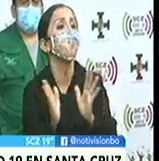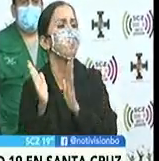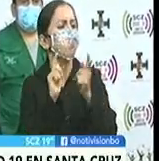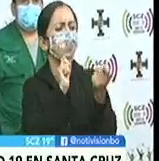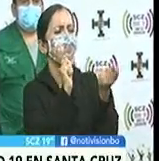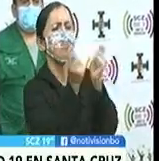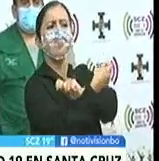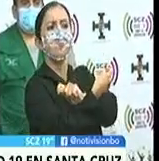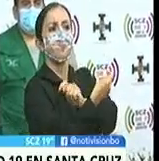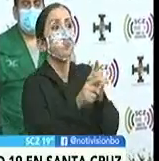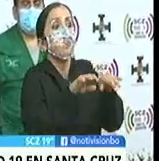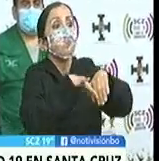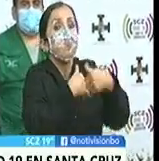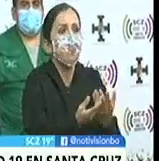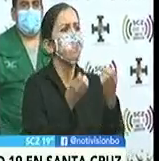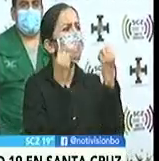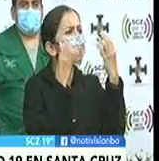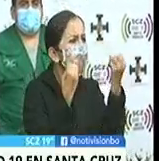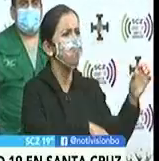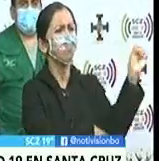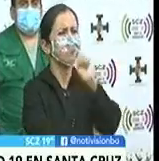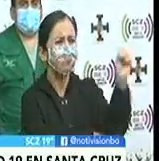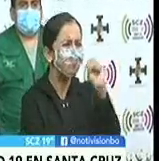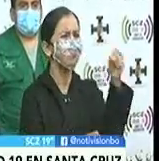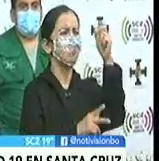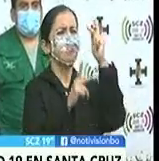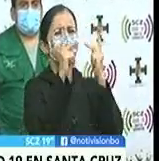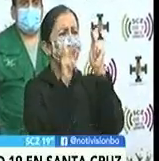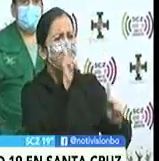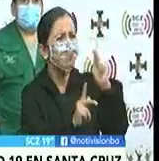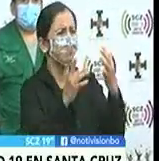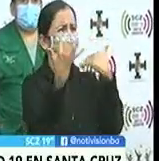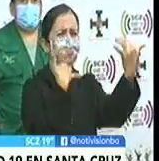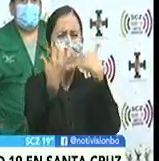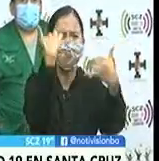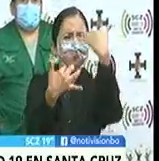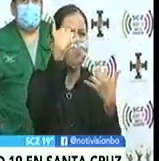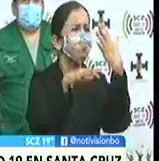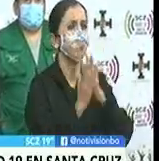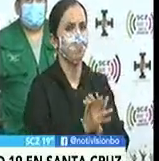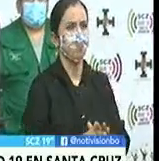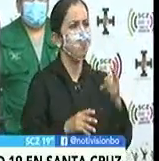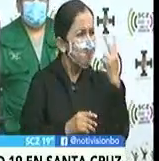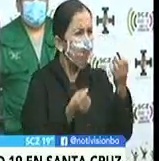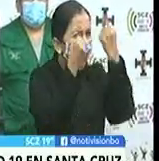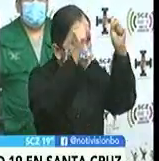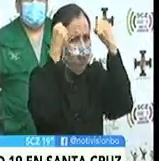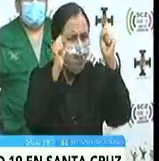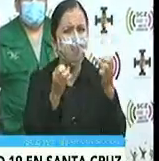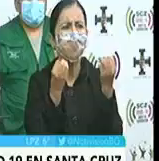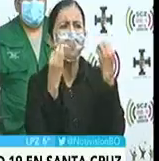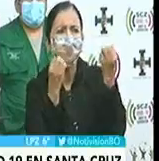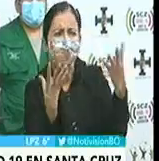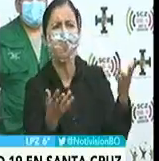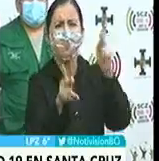transforma en una acción con mucha circulación de personas y de transporte y en el que vemos inconductas en muchas